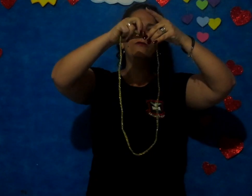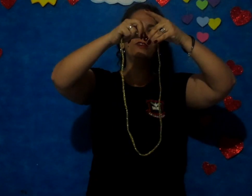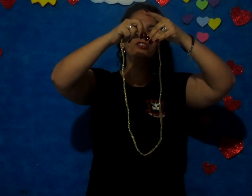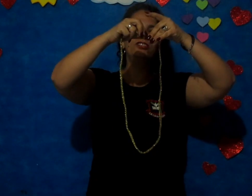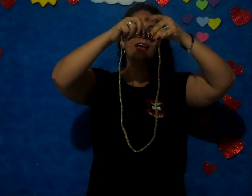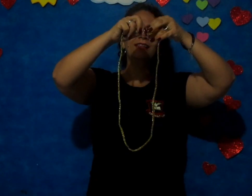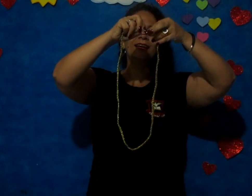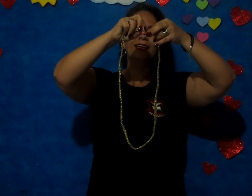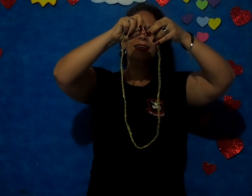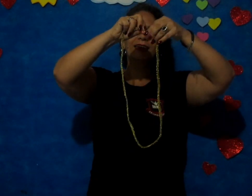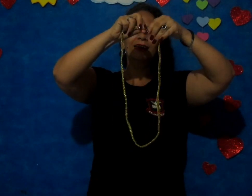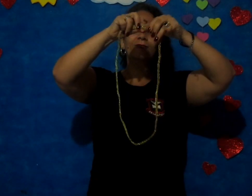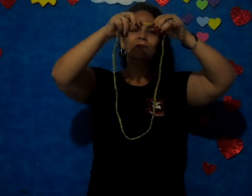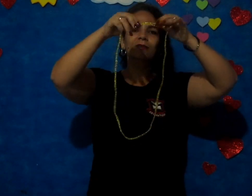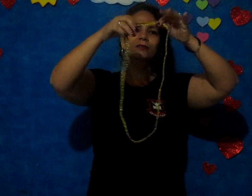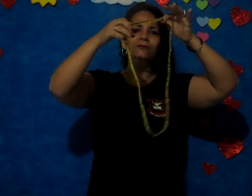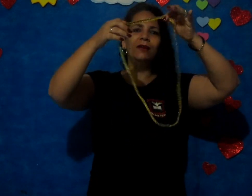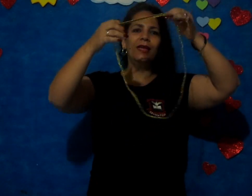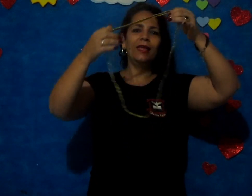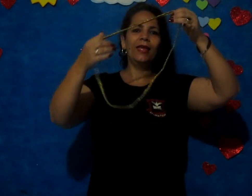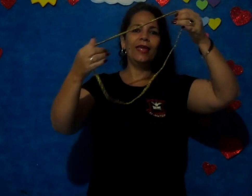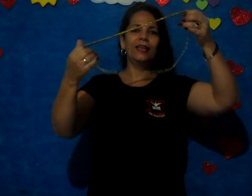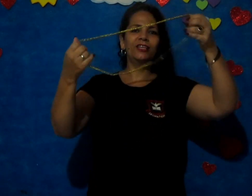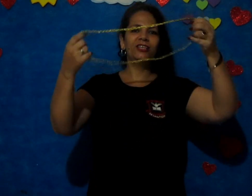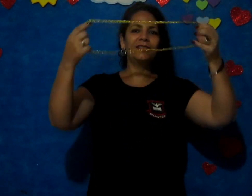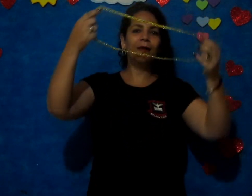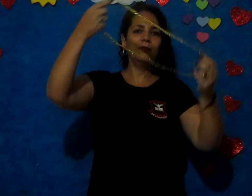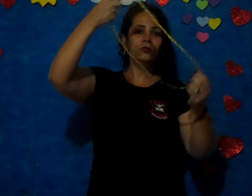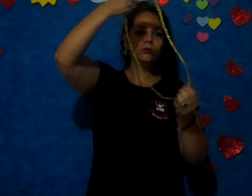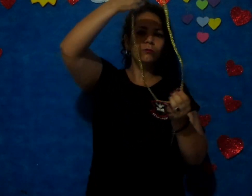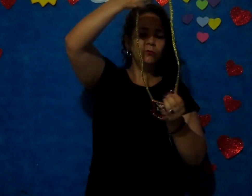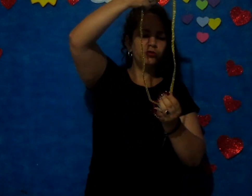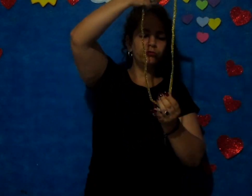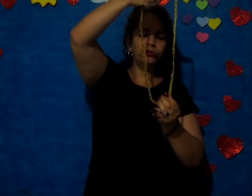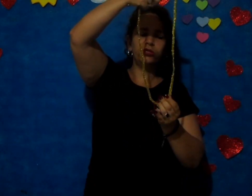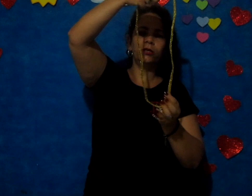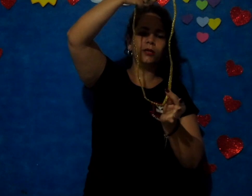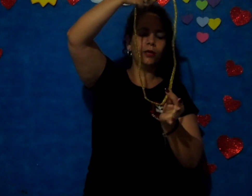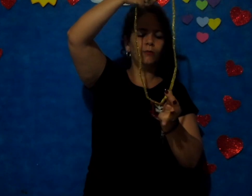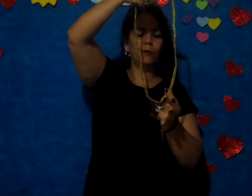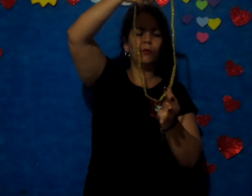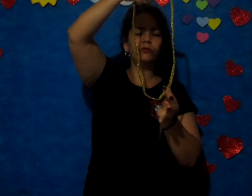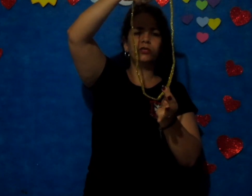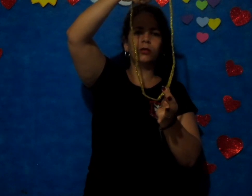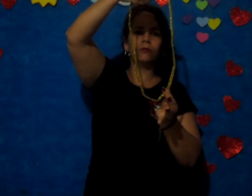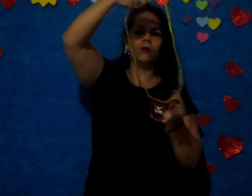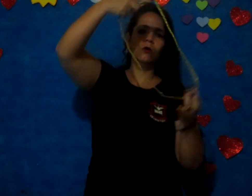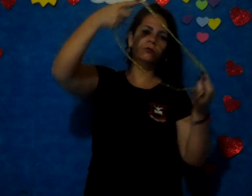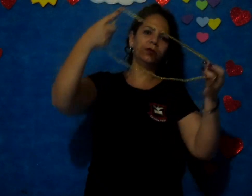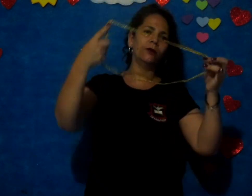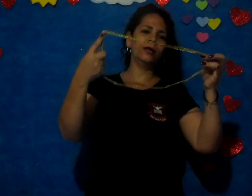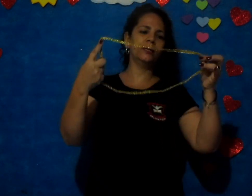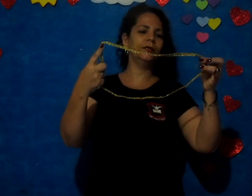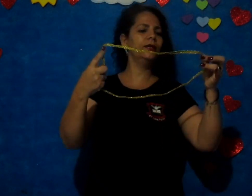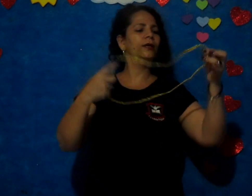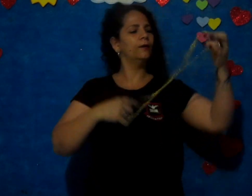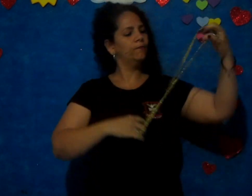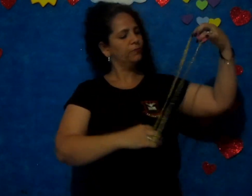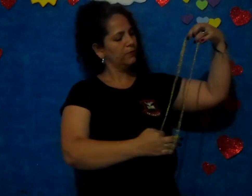fechada é quando ela está juntinha, uma pontinha com a outra, olha aqui! Tá